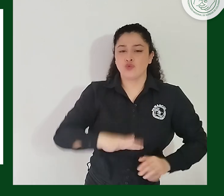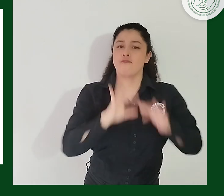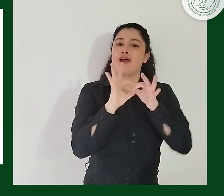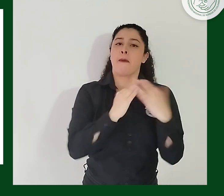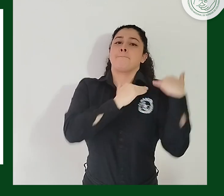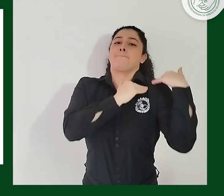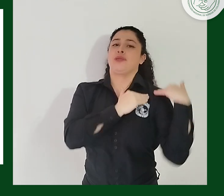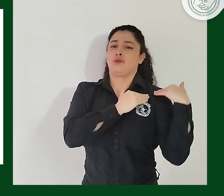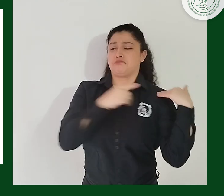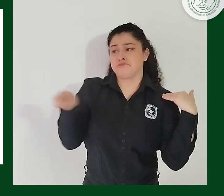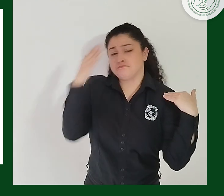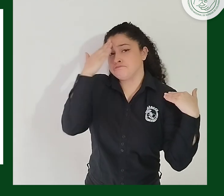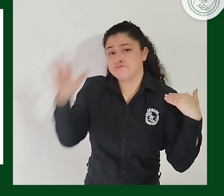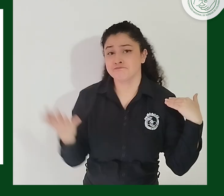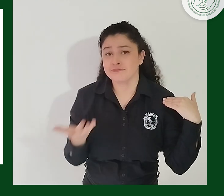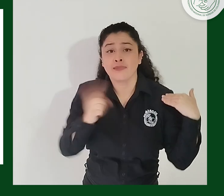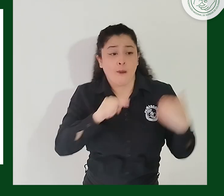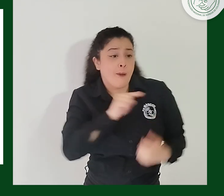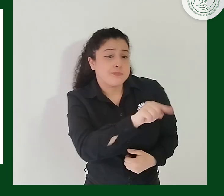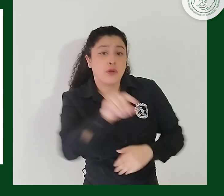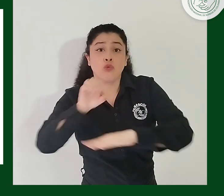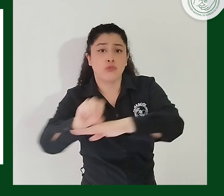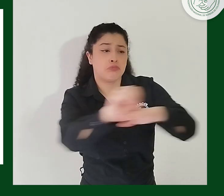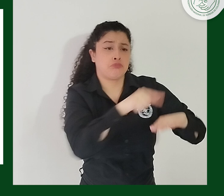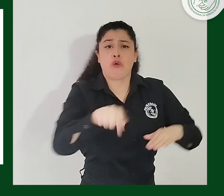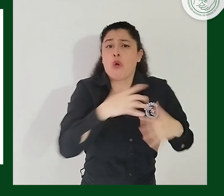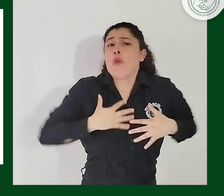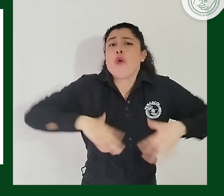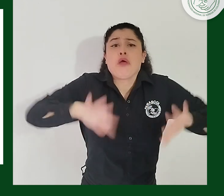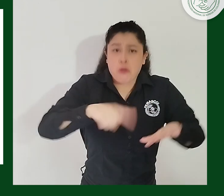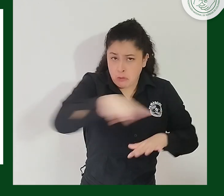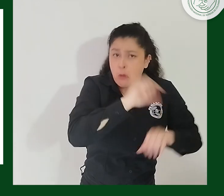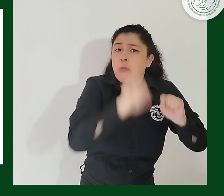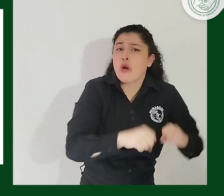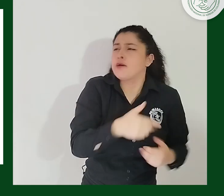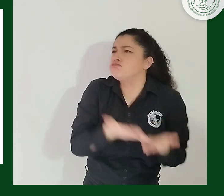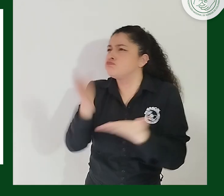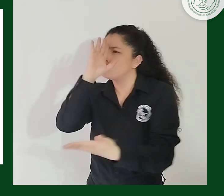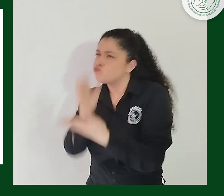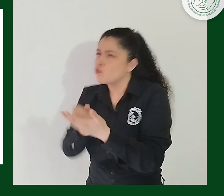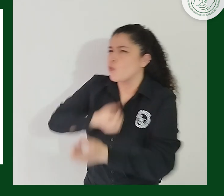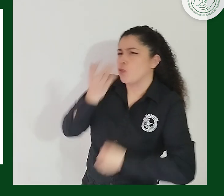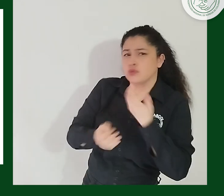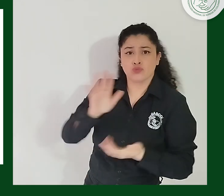de la Federación y se desconoce que todas las organizaciones pueden opinar sobre los proyectos de ley.